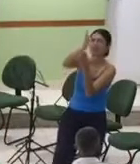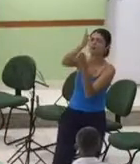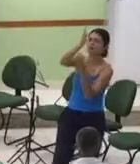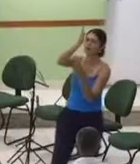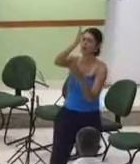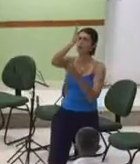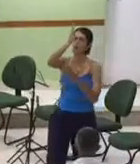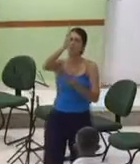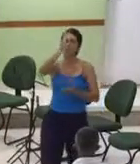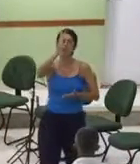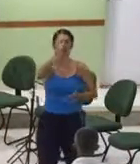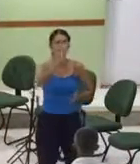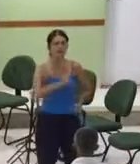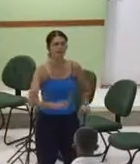no céu.